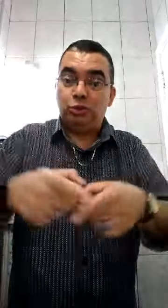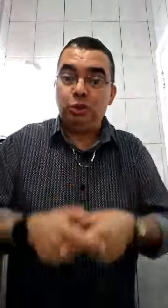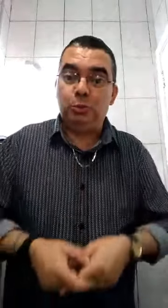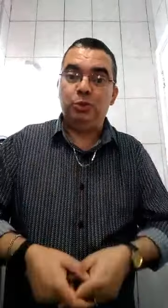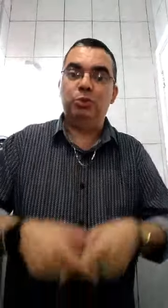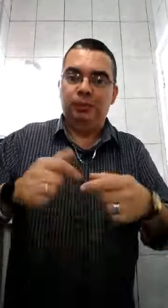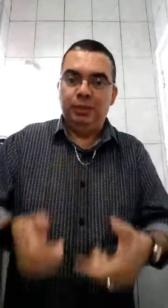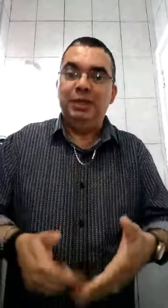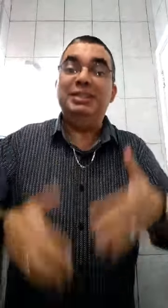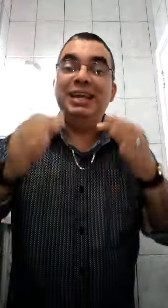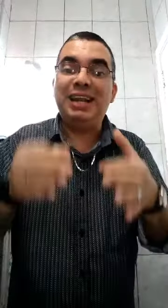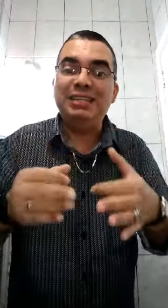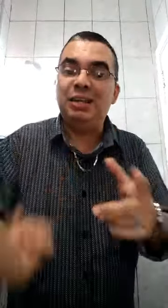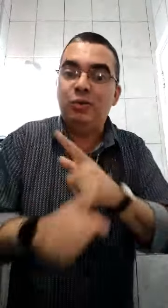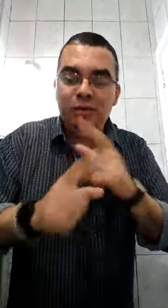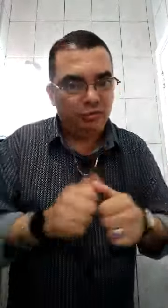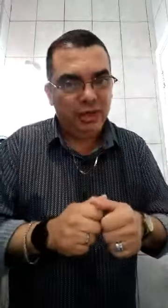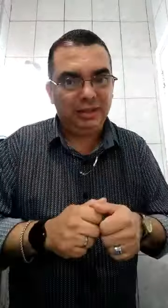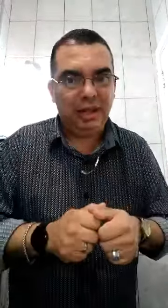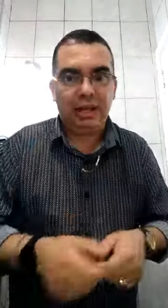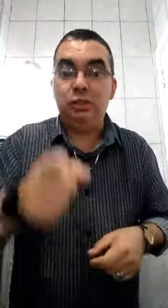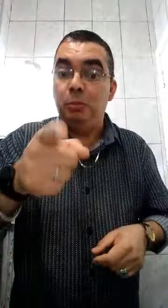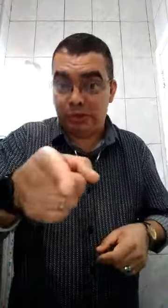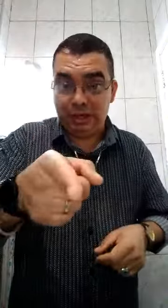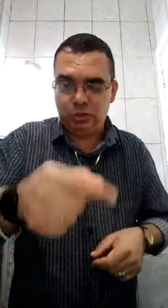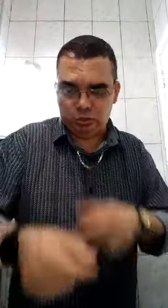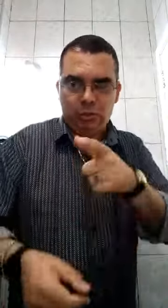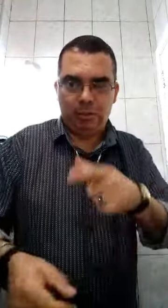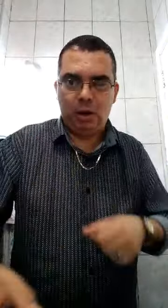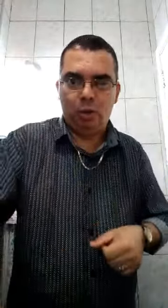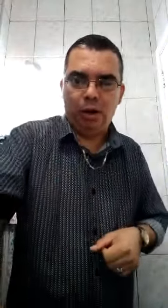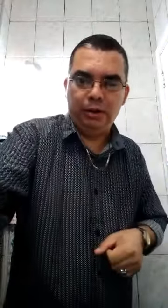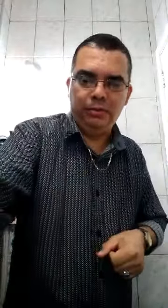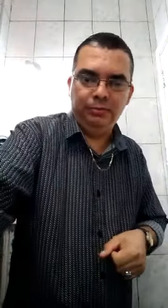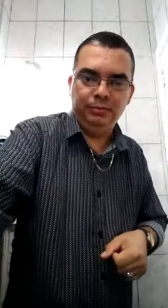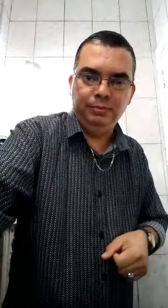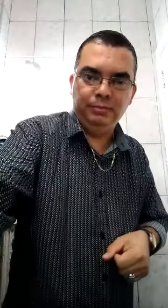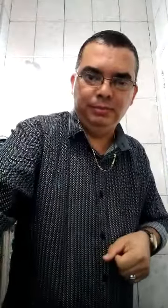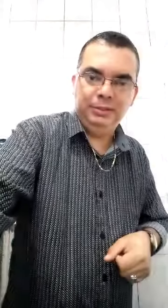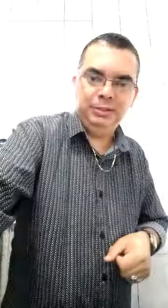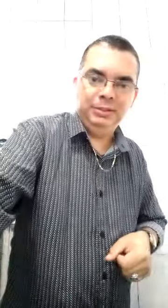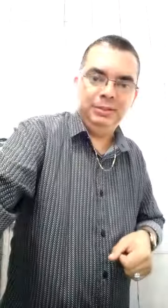o seu esposo. E sem traição via internet. Porque isso magoa. E aí E